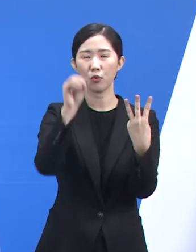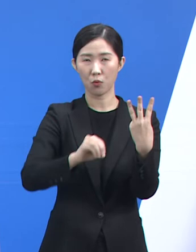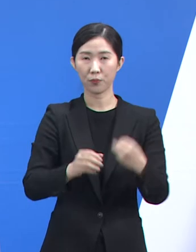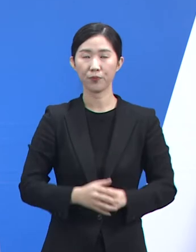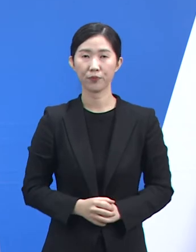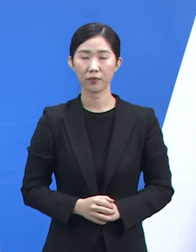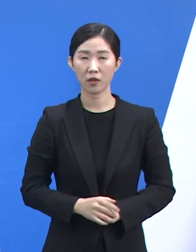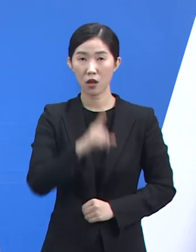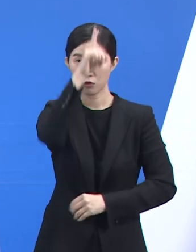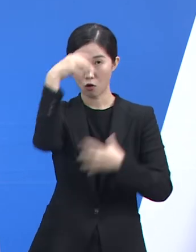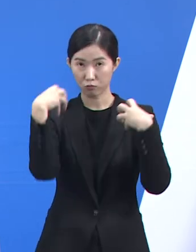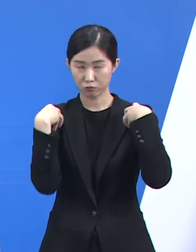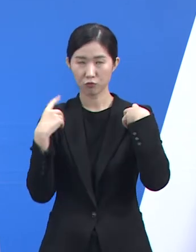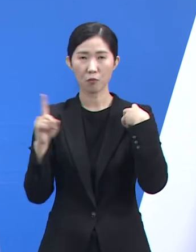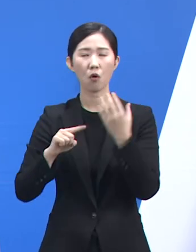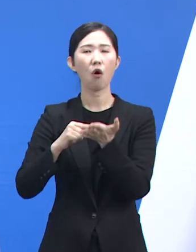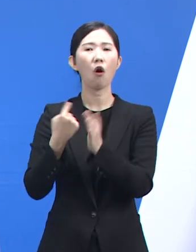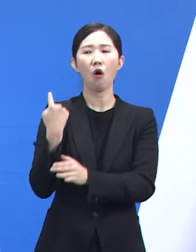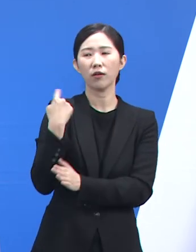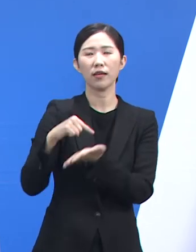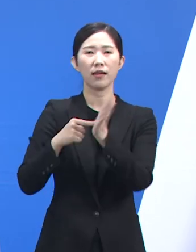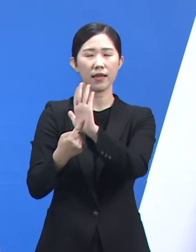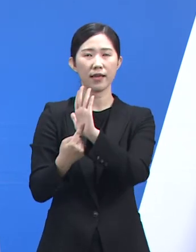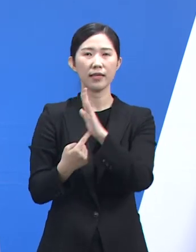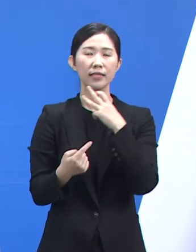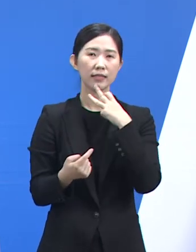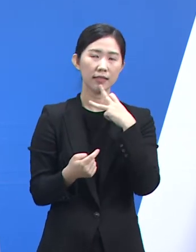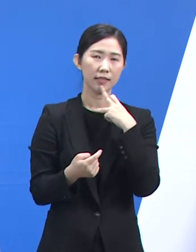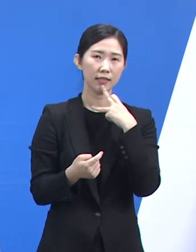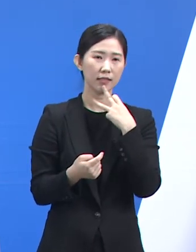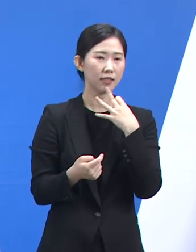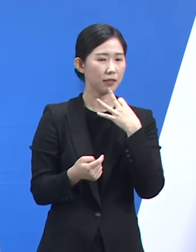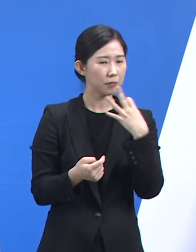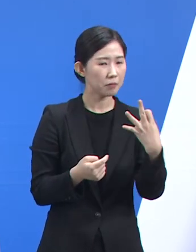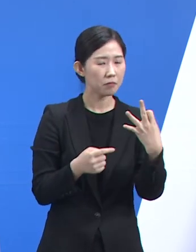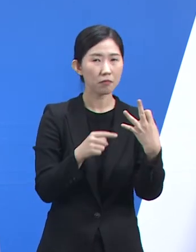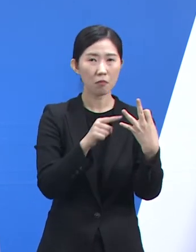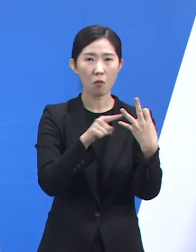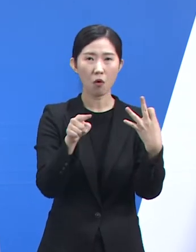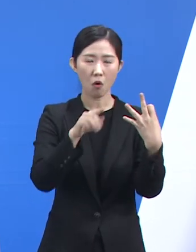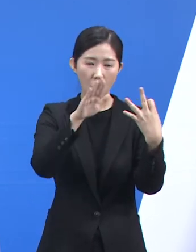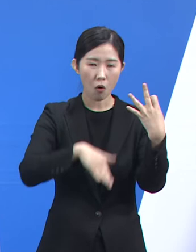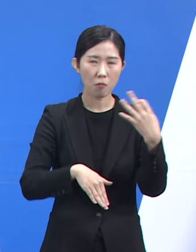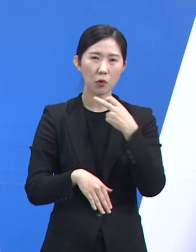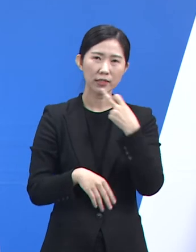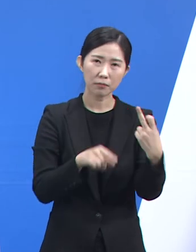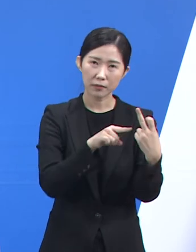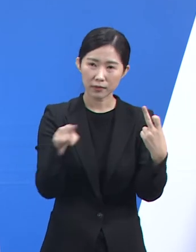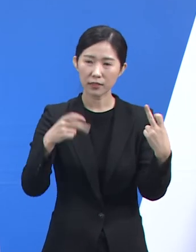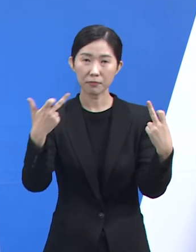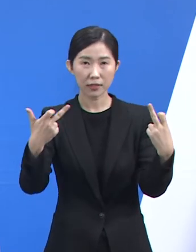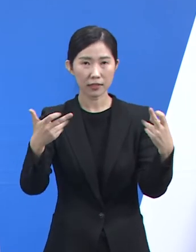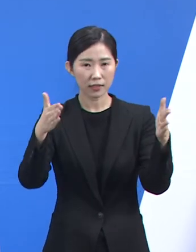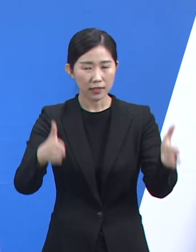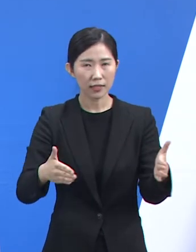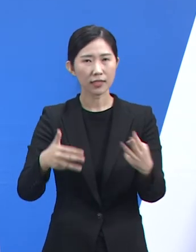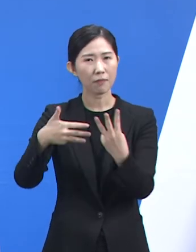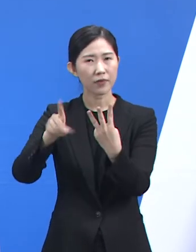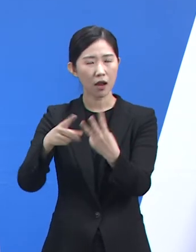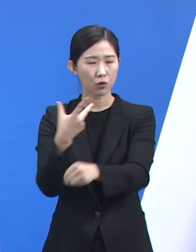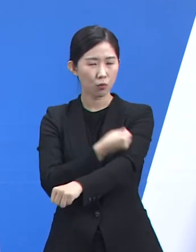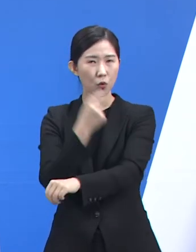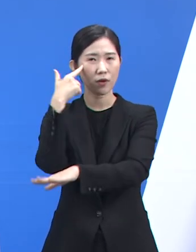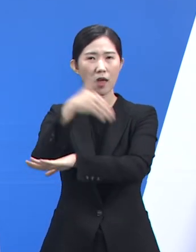정부는 어제 14일 5세에서 11세 소아기초접종 및 12세에서 17세 3차 접종 계획을